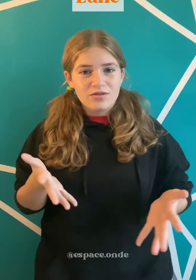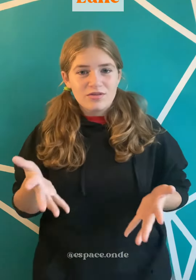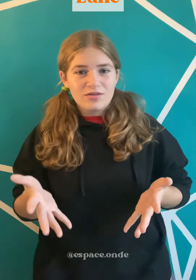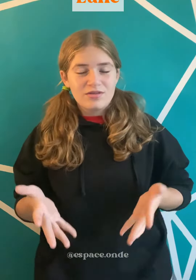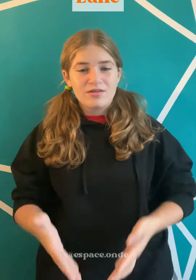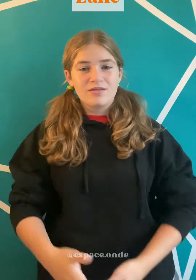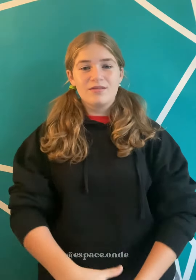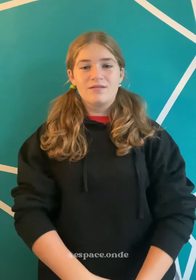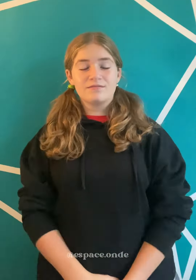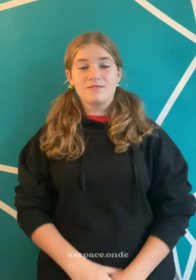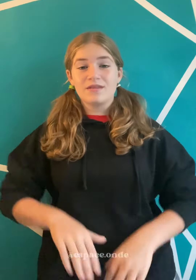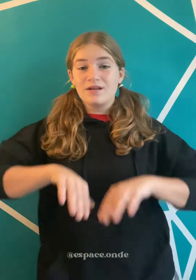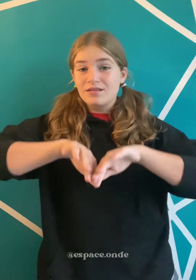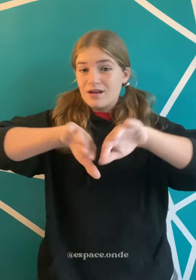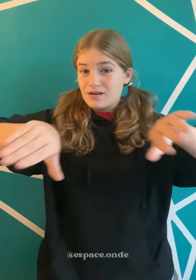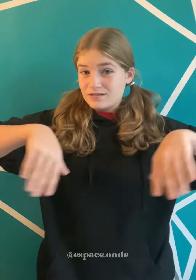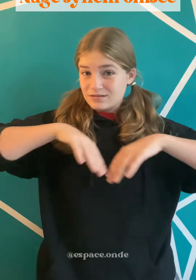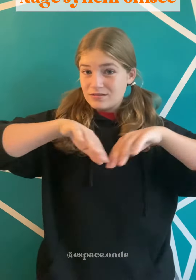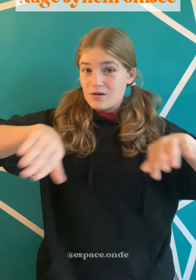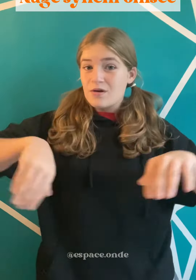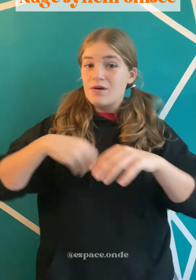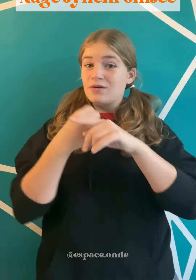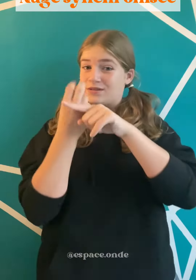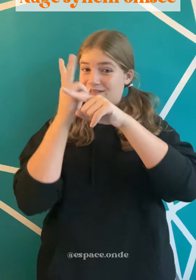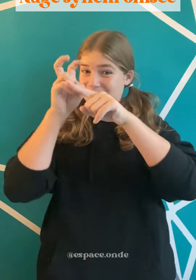Lutte Nage synchronisé